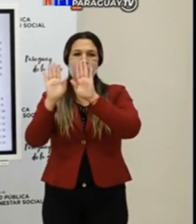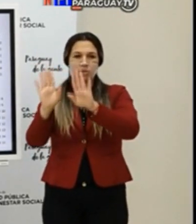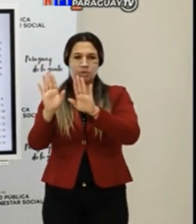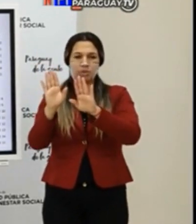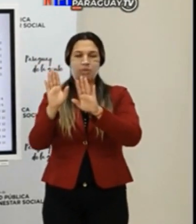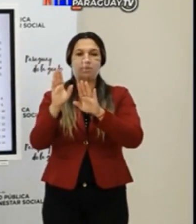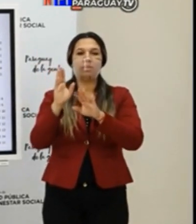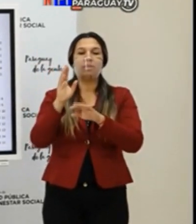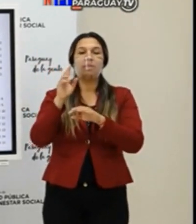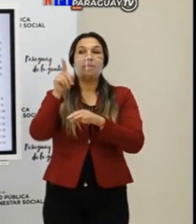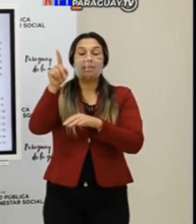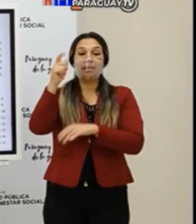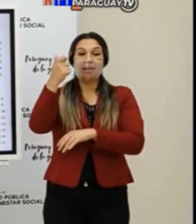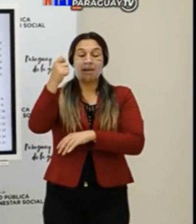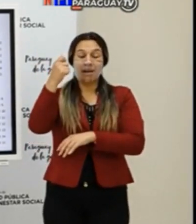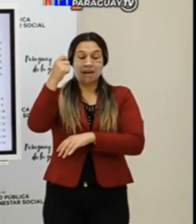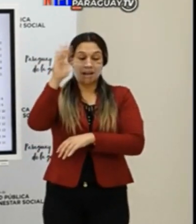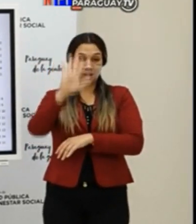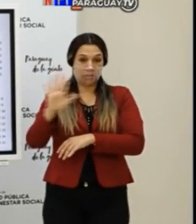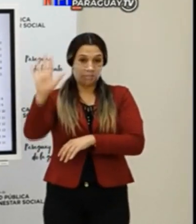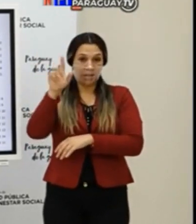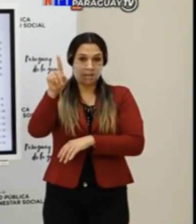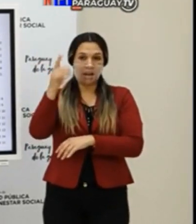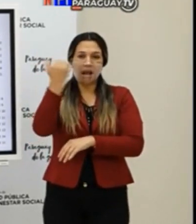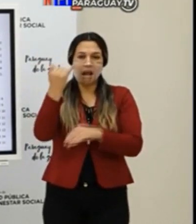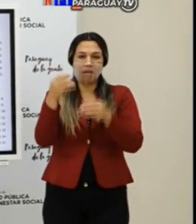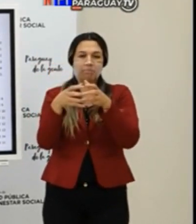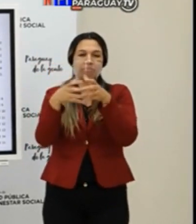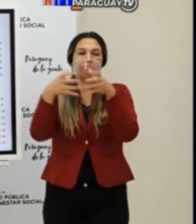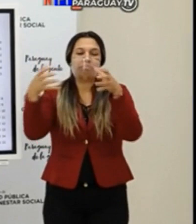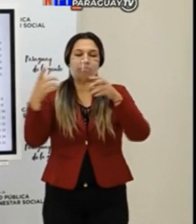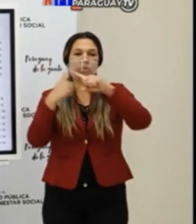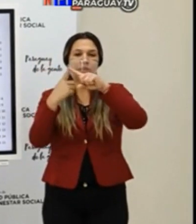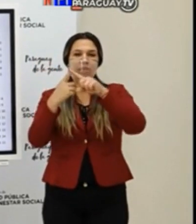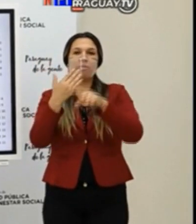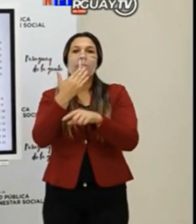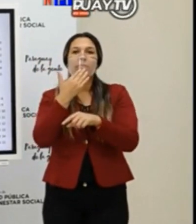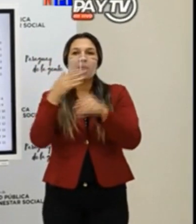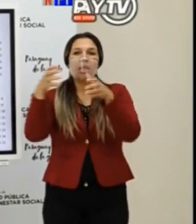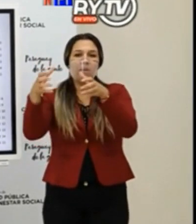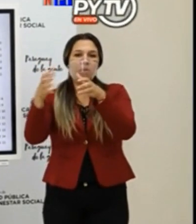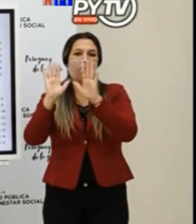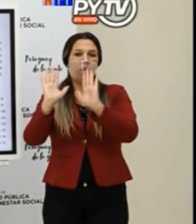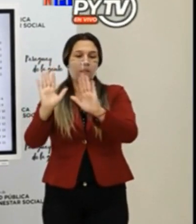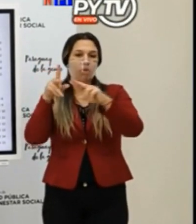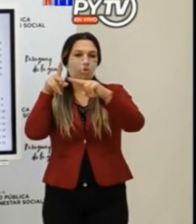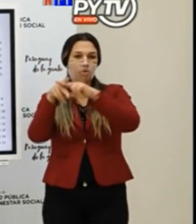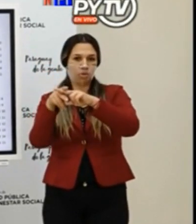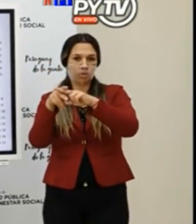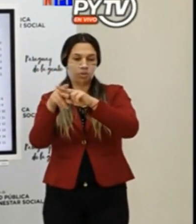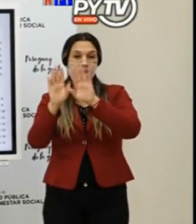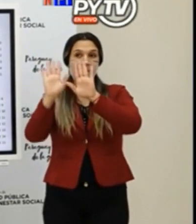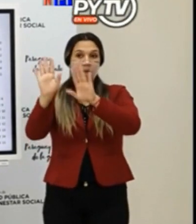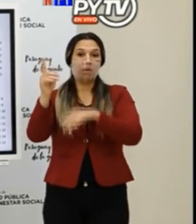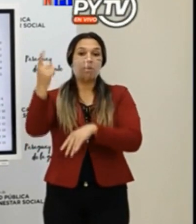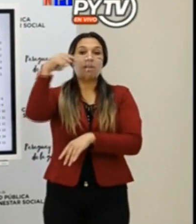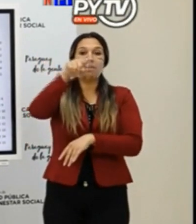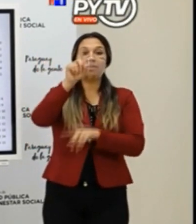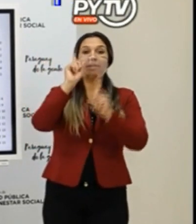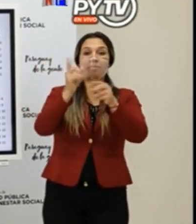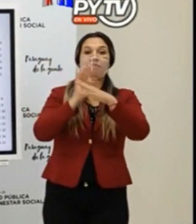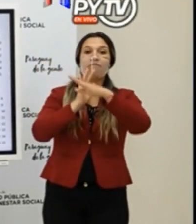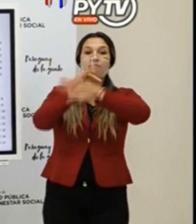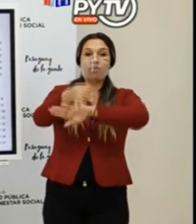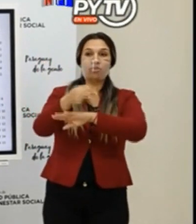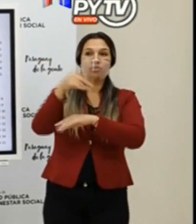sí es positivo. En Alto Paraná está alto el número de casos, es importante, pero hay un estancamiento. Lo mismo está ocurriendo en el lado fronterizo, en